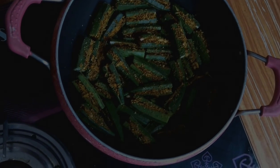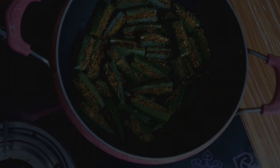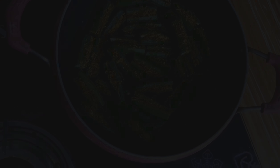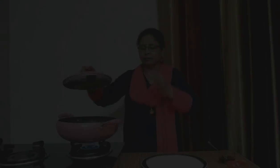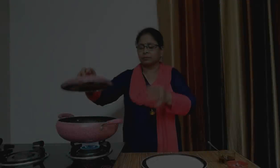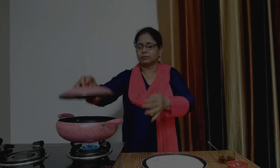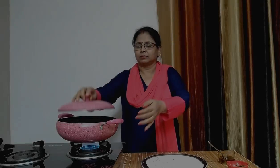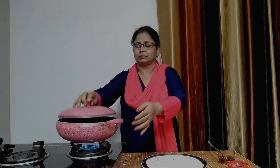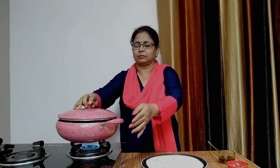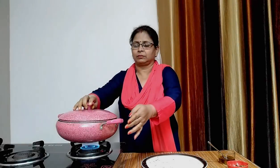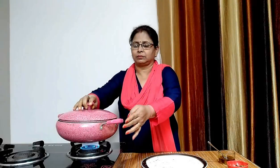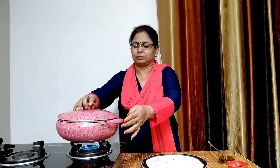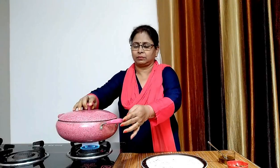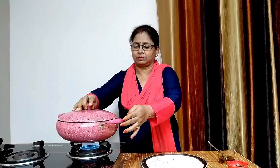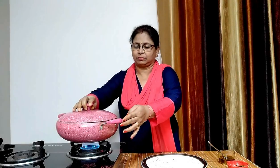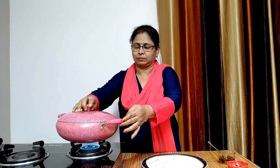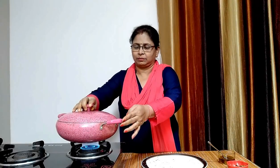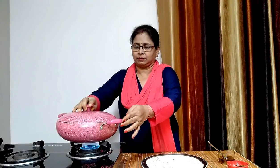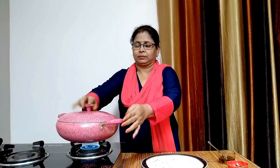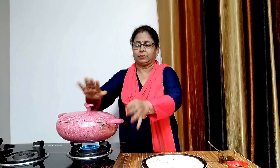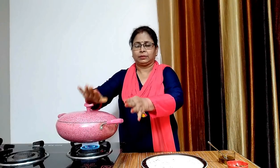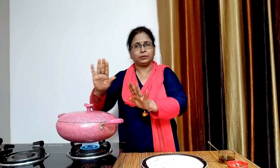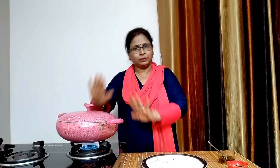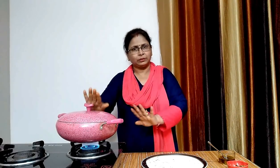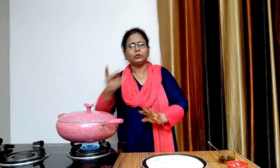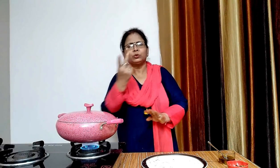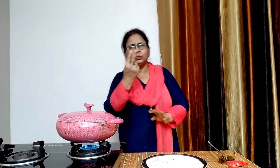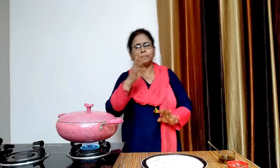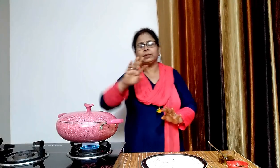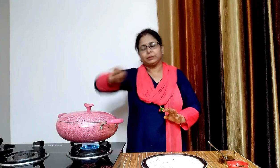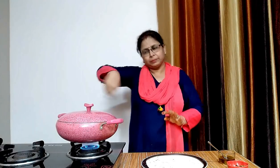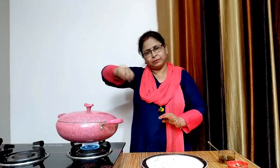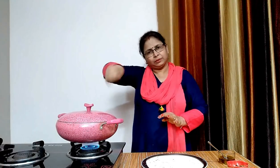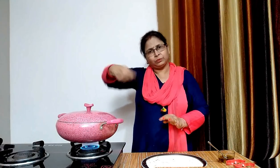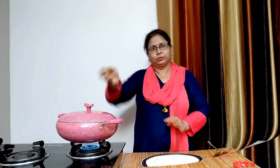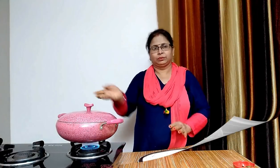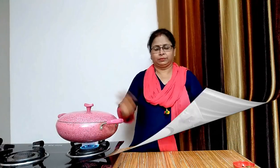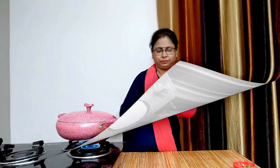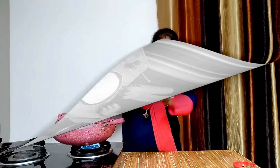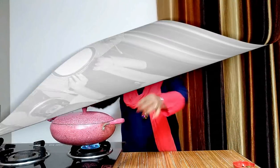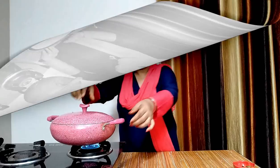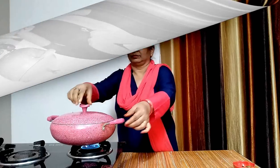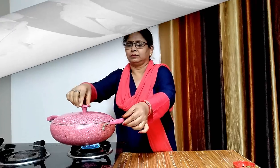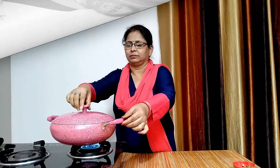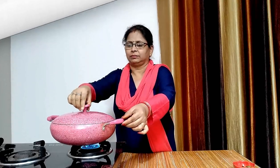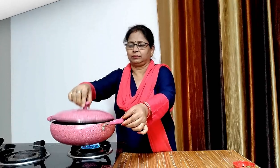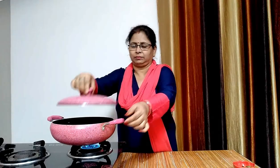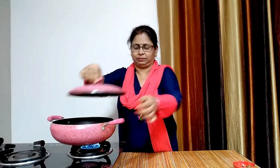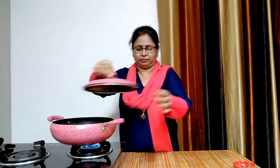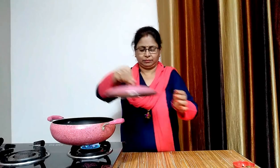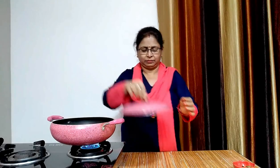अब कड़ाई को डगतर पिंडी को पकने देंगे और फिर दो मिटके बार से पलटते वो चला लेंगे